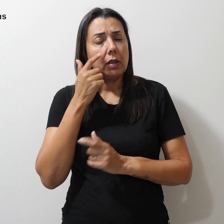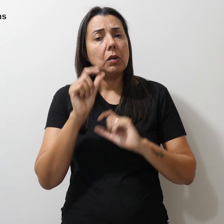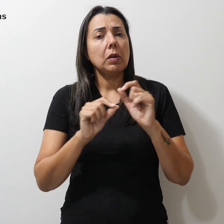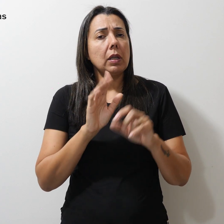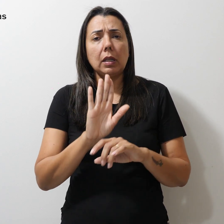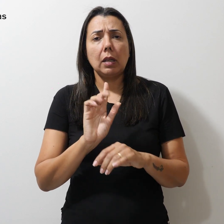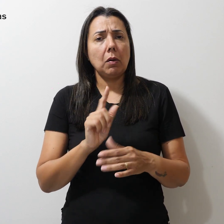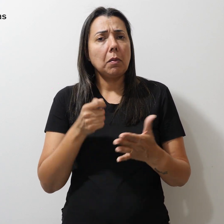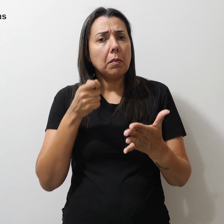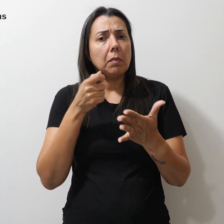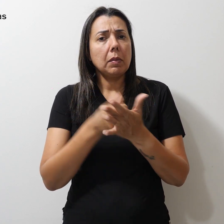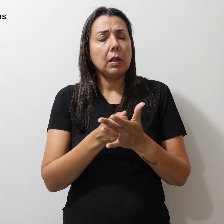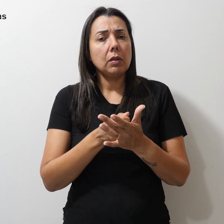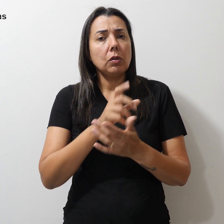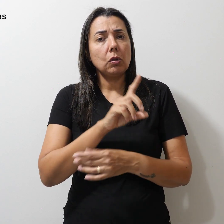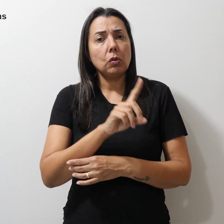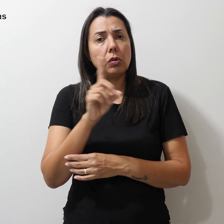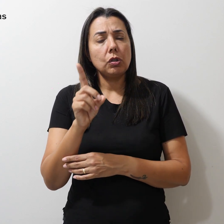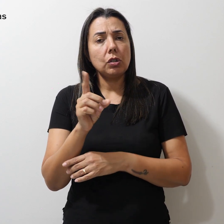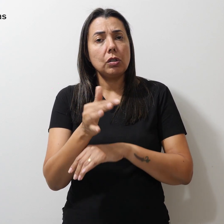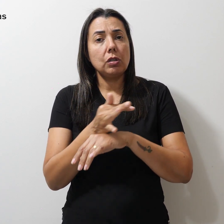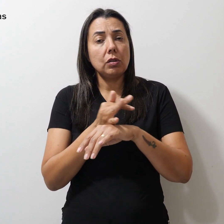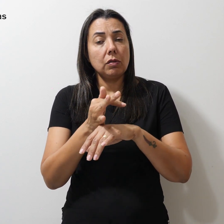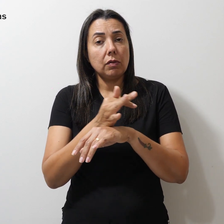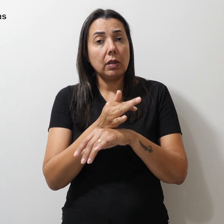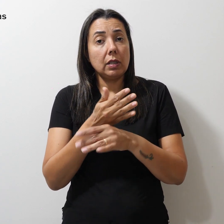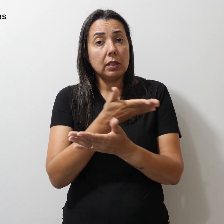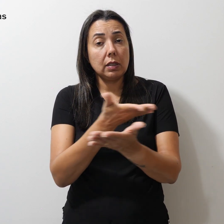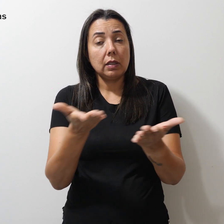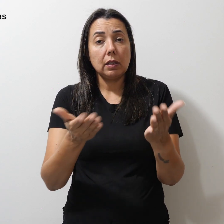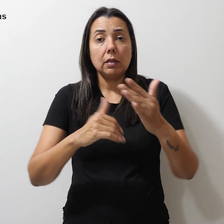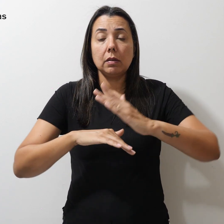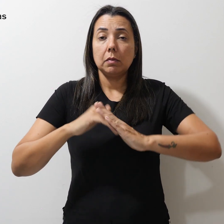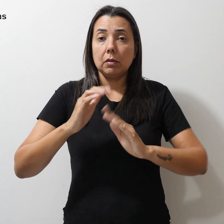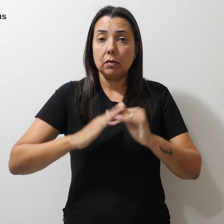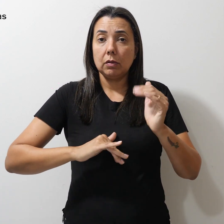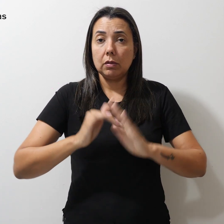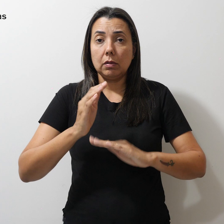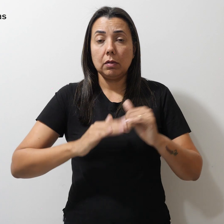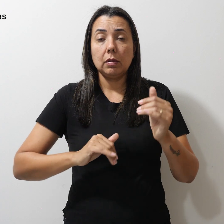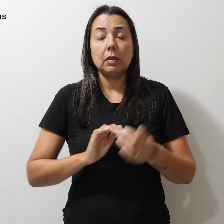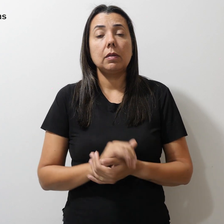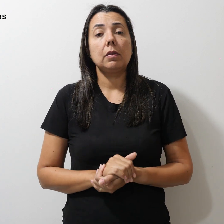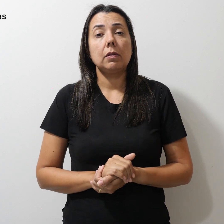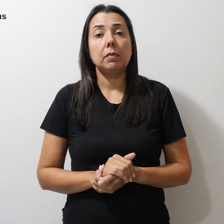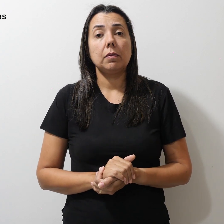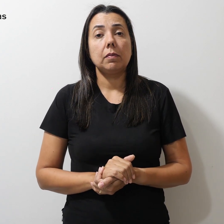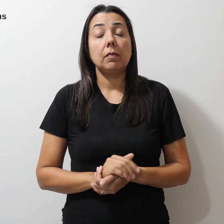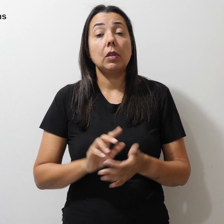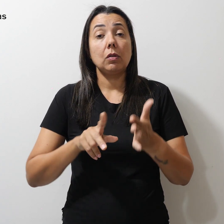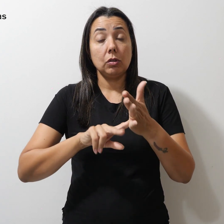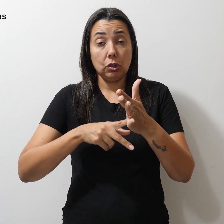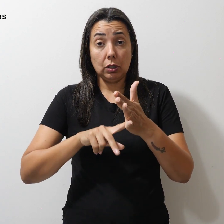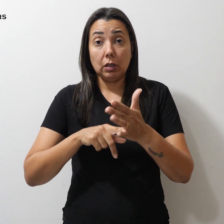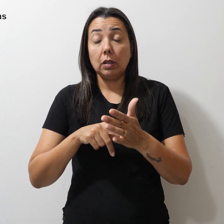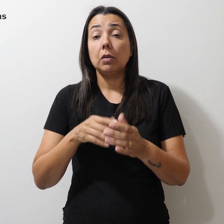pagamento dos dias de recesso a estes profissionais. O Simpro solicita à